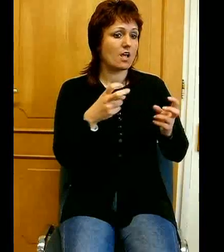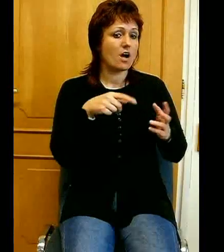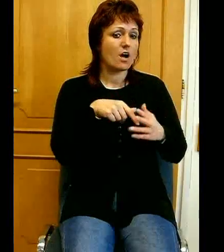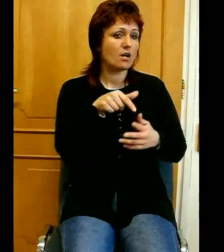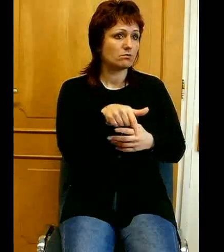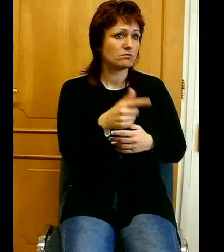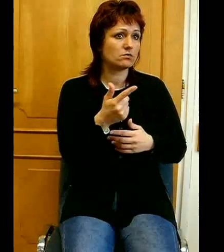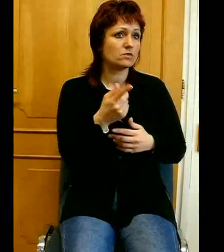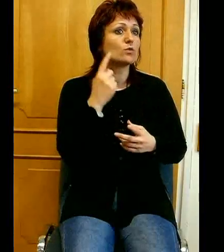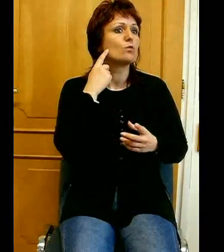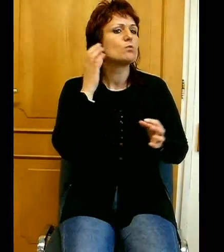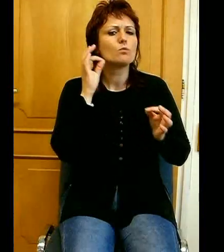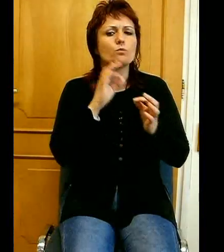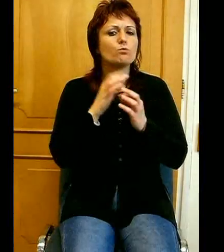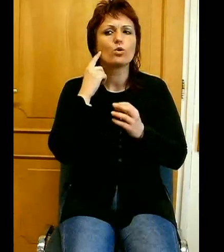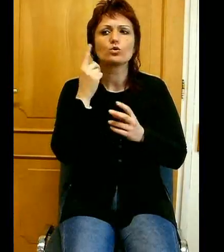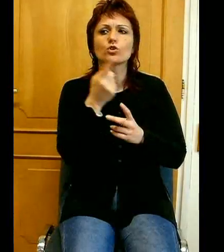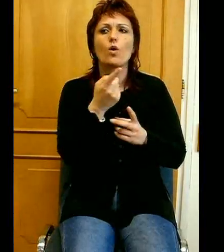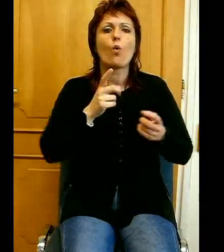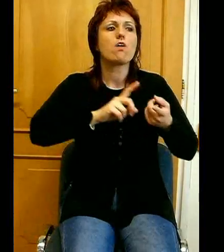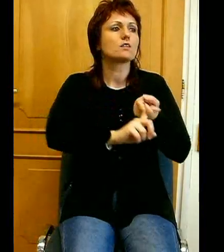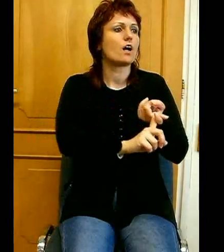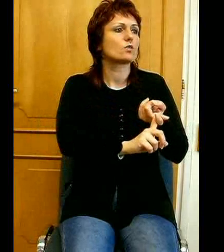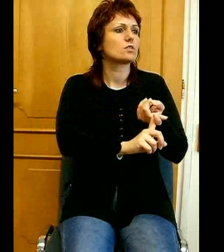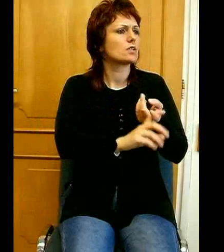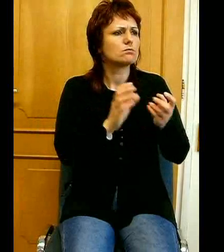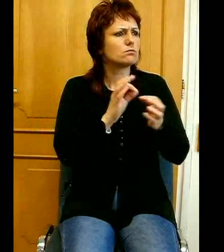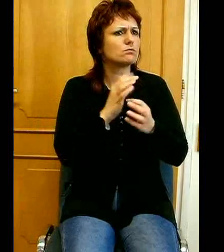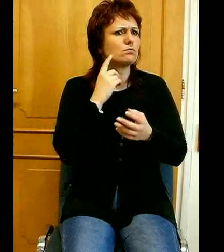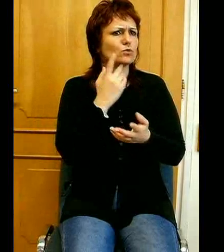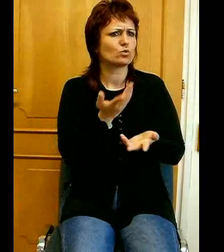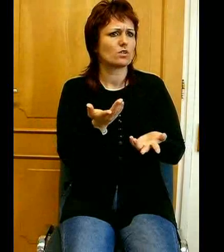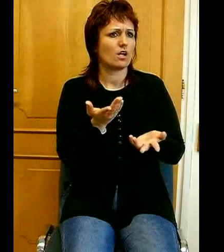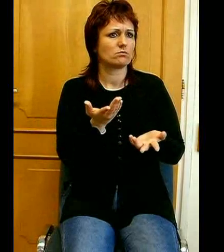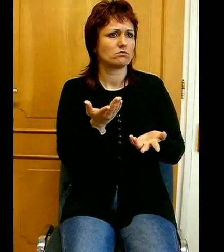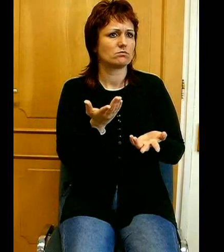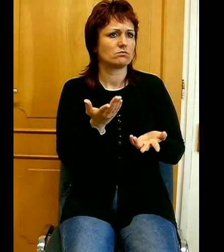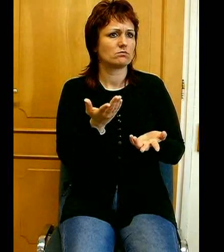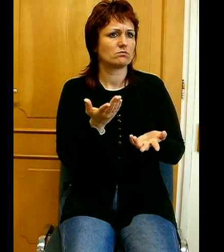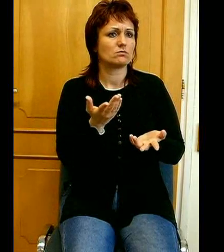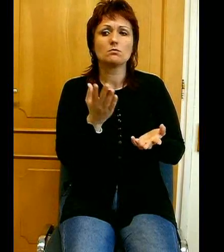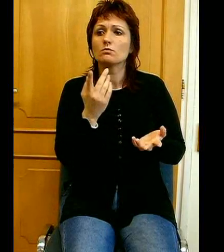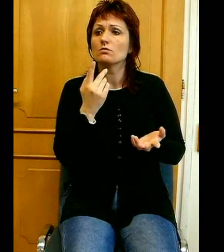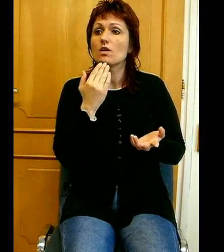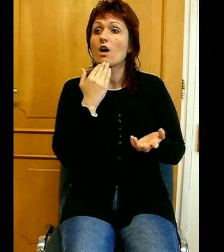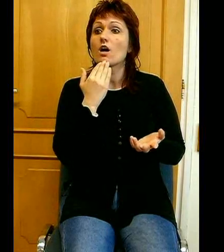tartozik. Neki volt önazonosság tudata, és pontosan tudta, hogy mit akar. És a Jézushoz